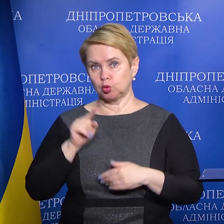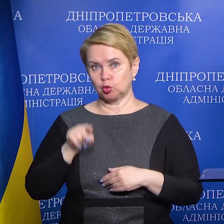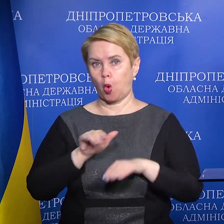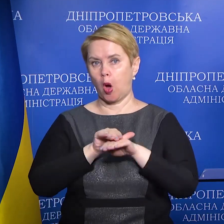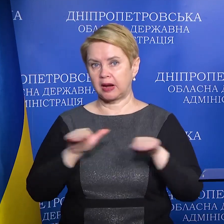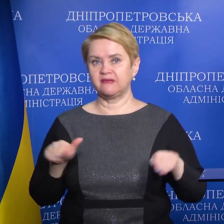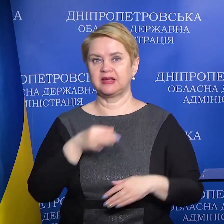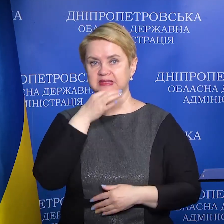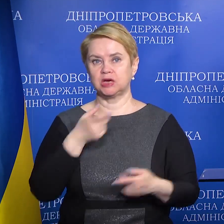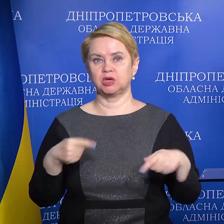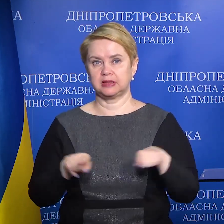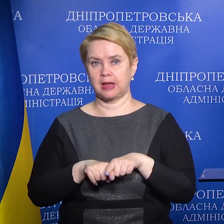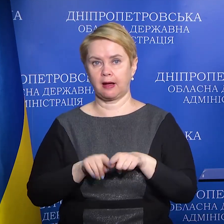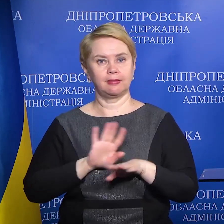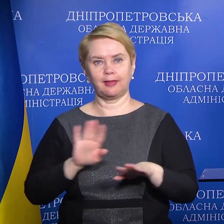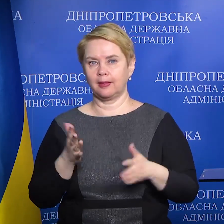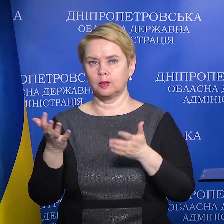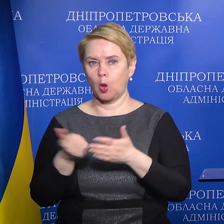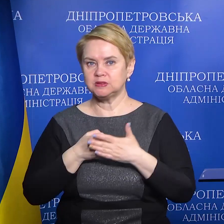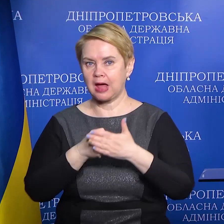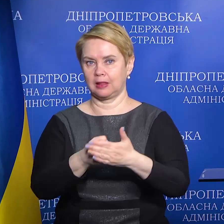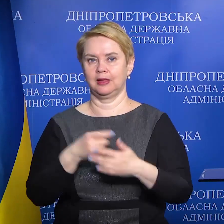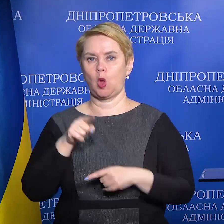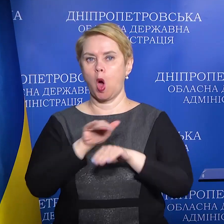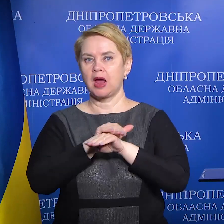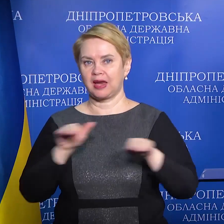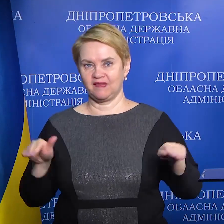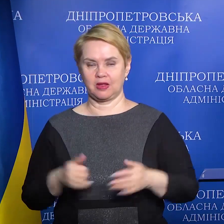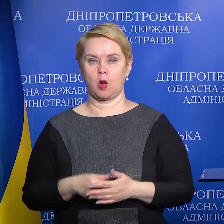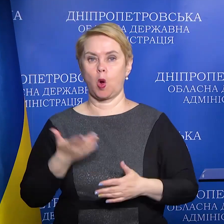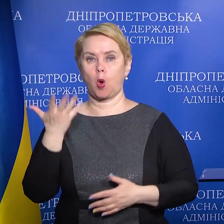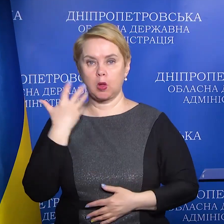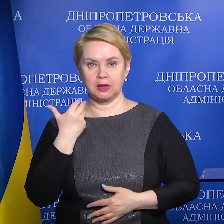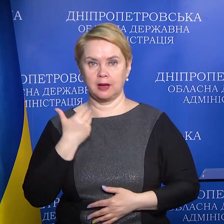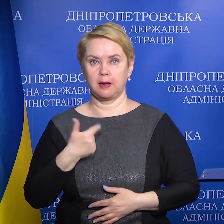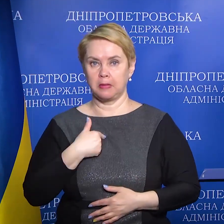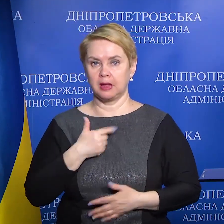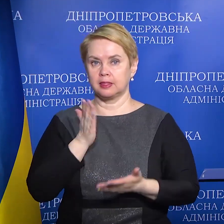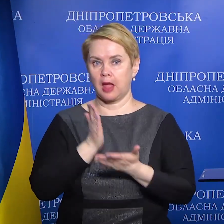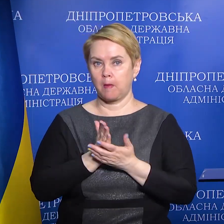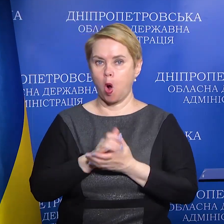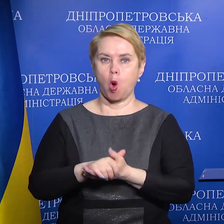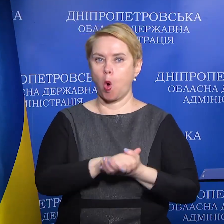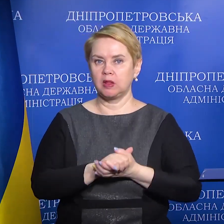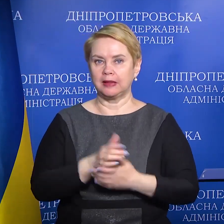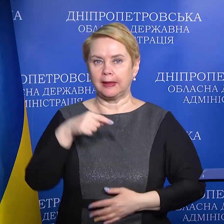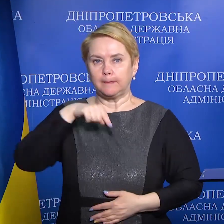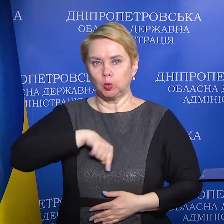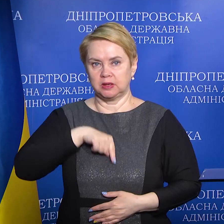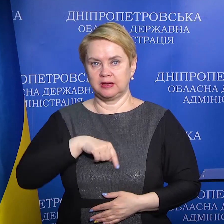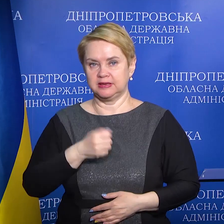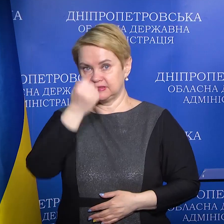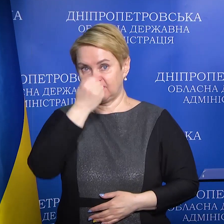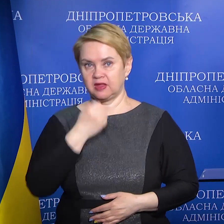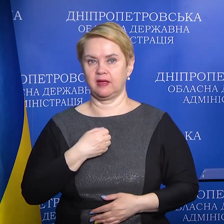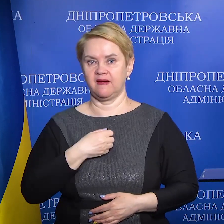рівня, скажімо так, ми ще не досягли, але підходимо до того рівня, коли ми набуваємо колективну імунітету, завдяки